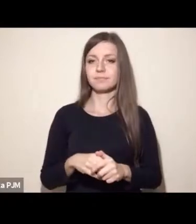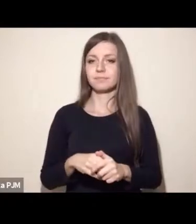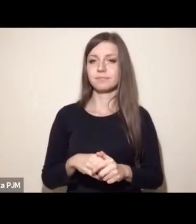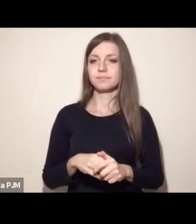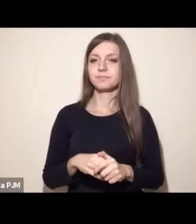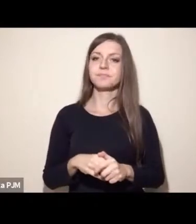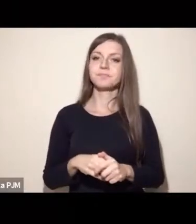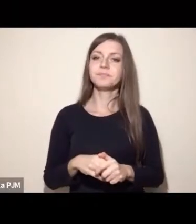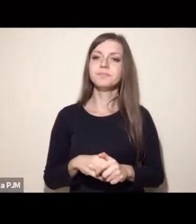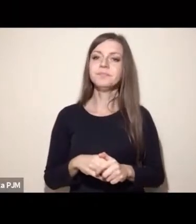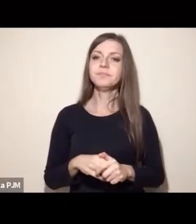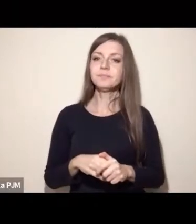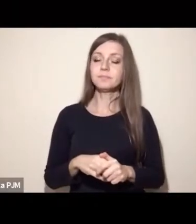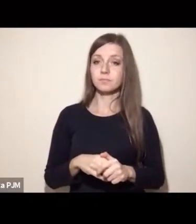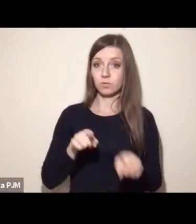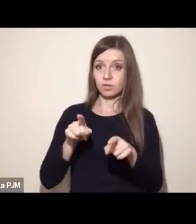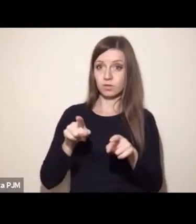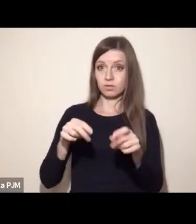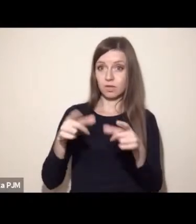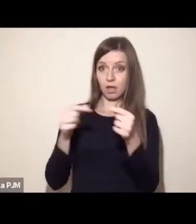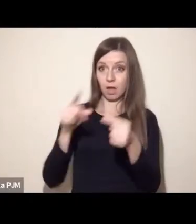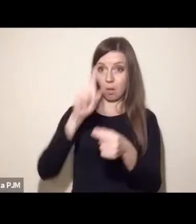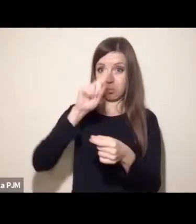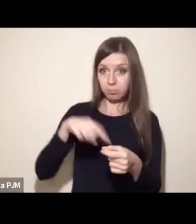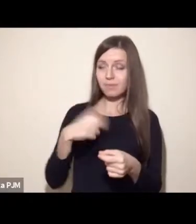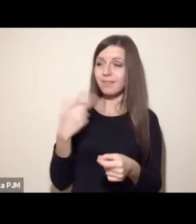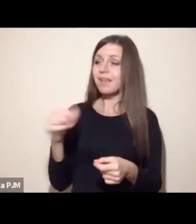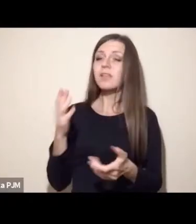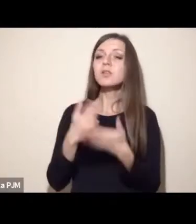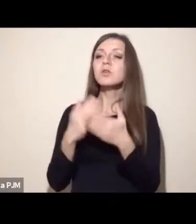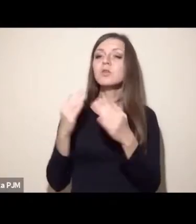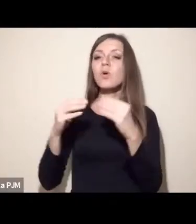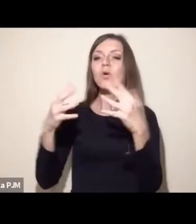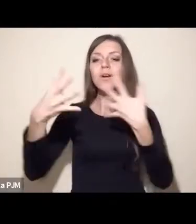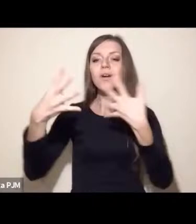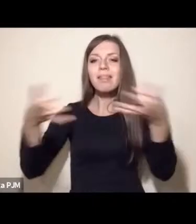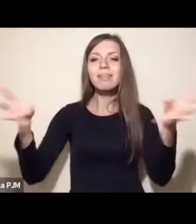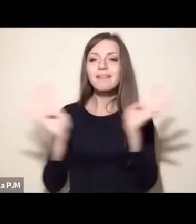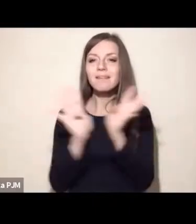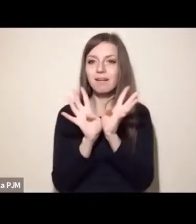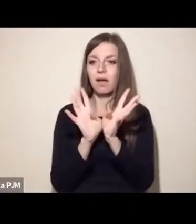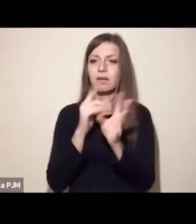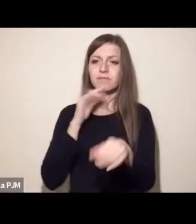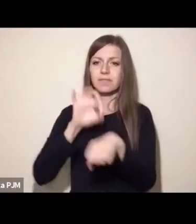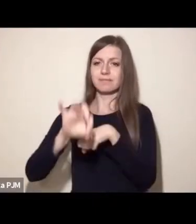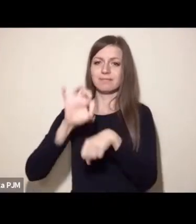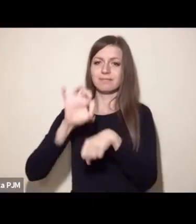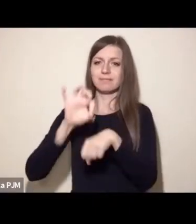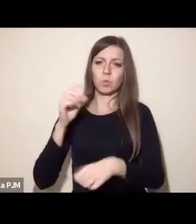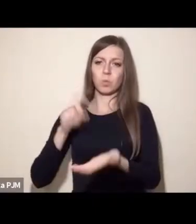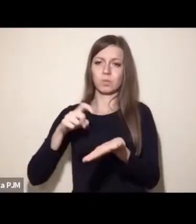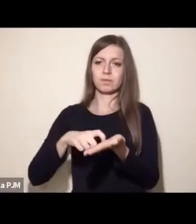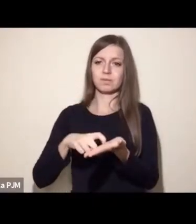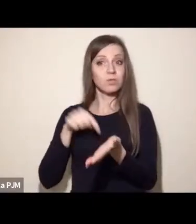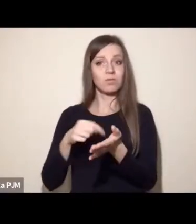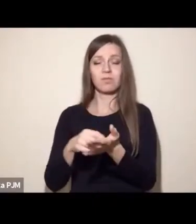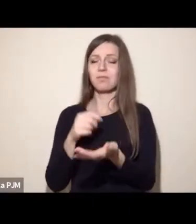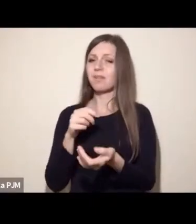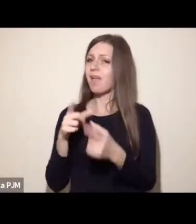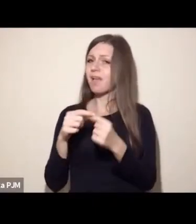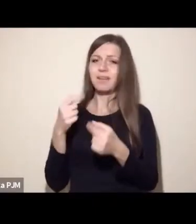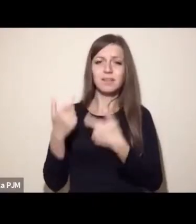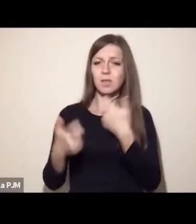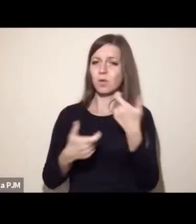supermarketów, tylko oznaczałoby rezygnację z jaj z chowu klatkowego konkretnie, czyli tego najbardziej okrutnego chowu, o ile można oczywiście robić taką